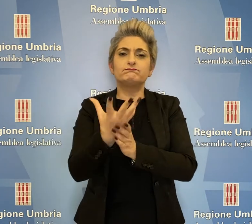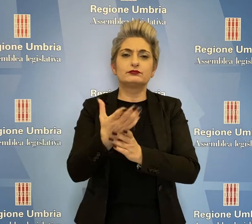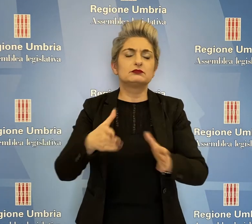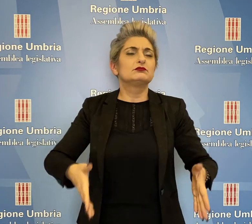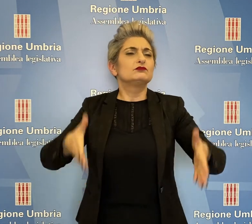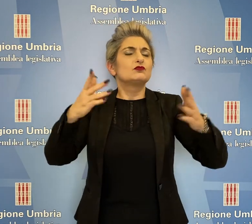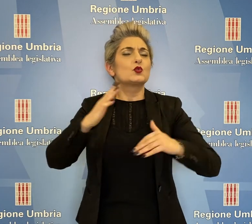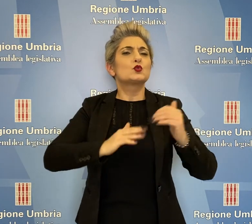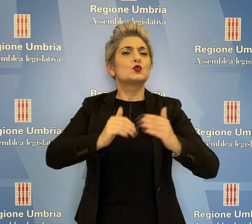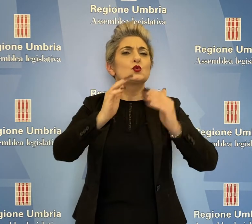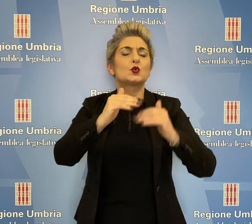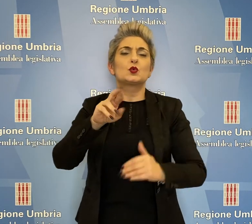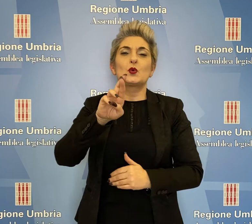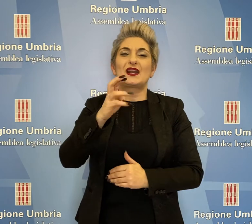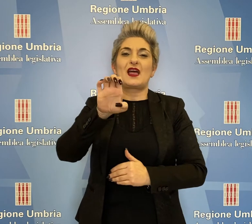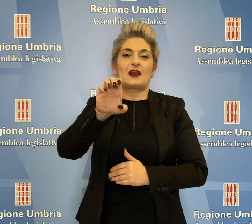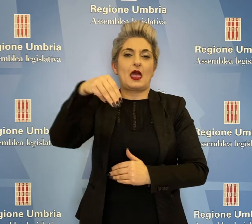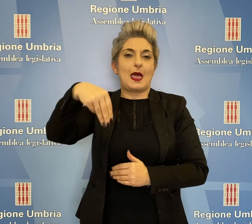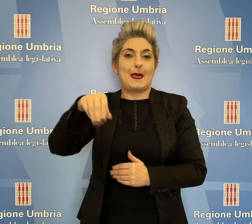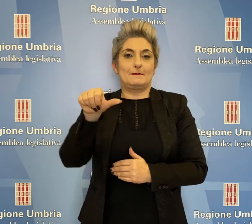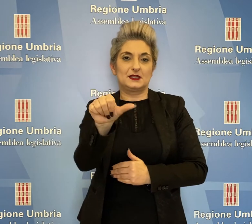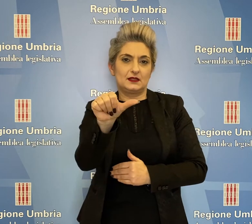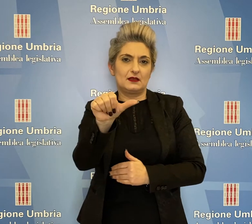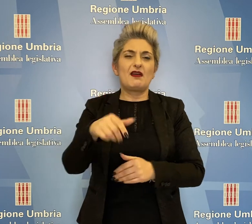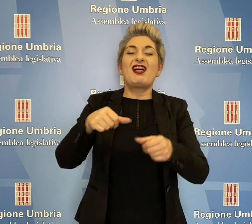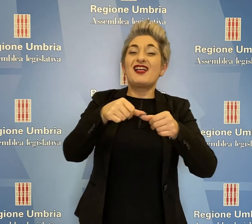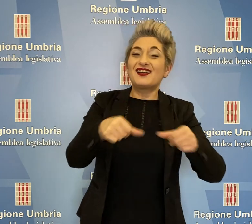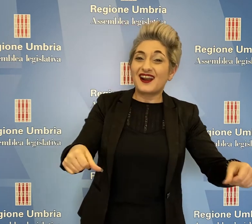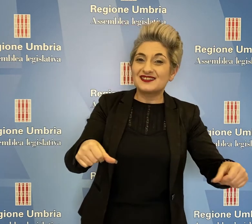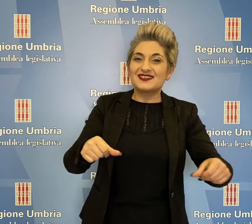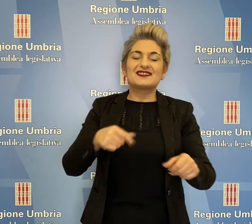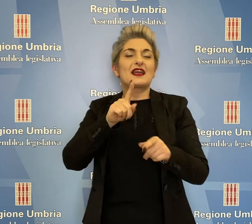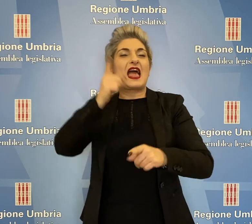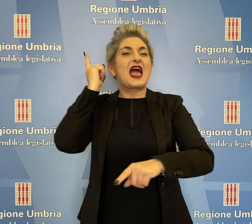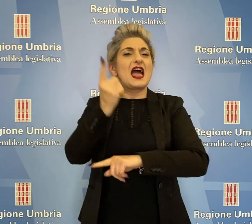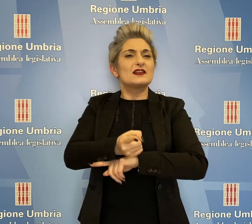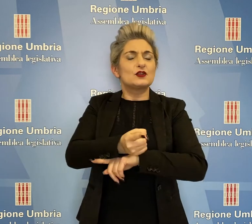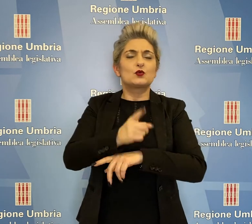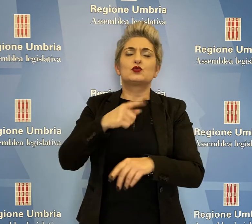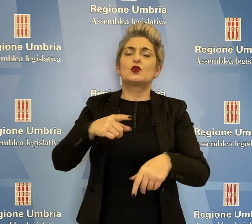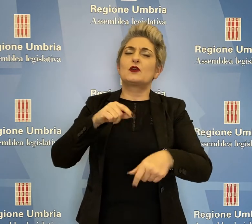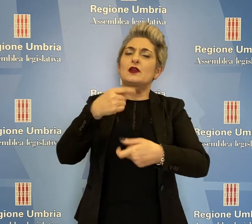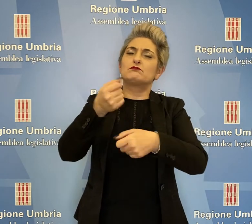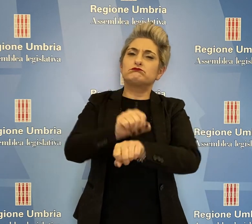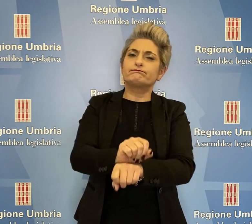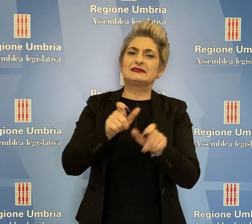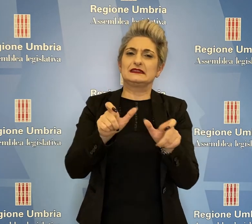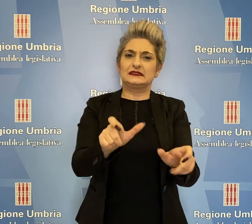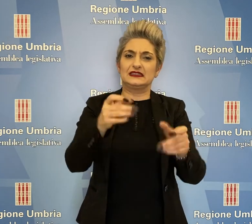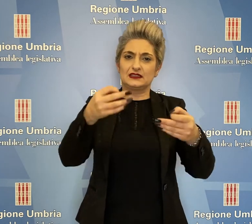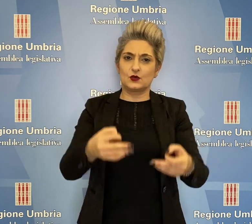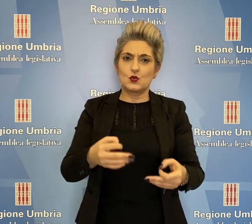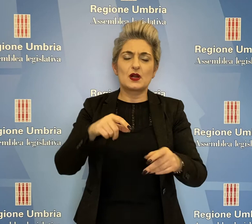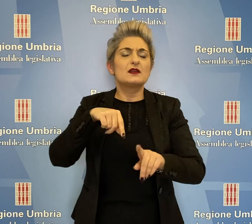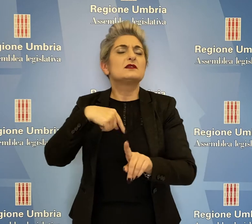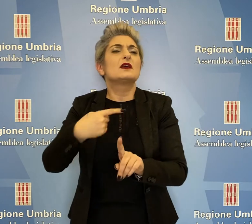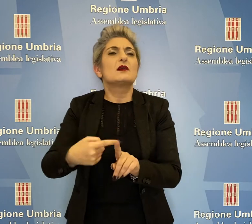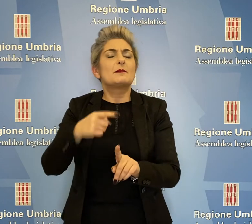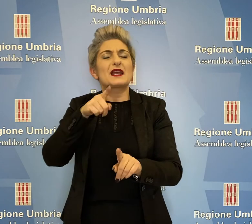per la realizzazione di una struttura REMS, Residenza per l'esecuzione di misure di sicurezza nella Regione Umbria, per